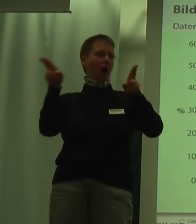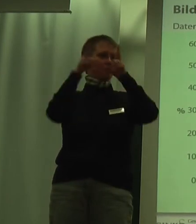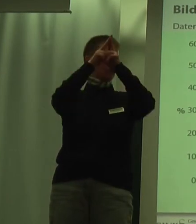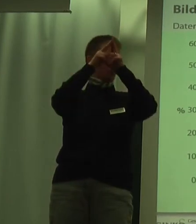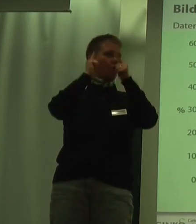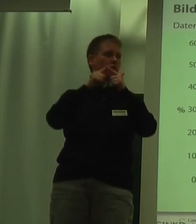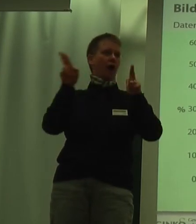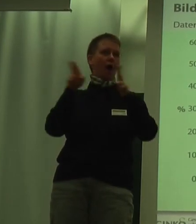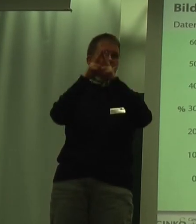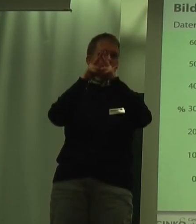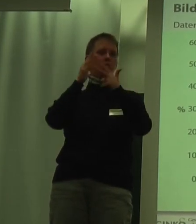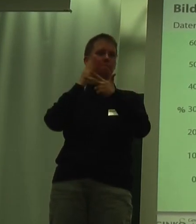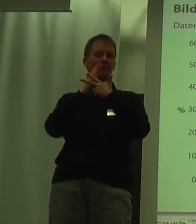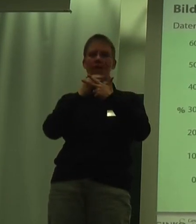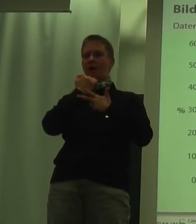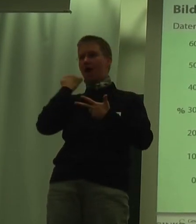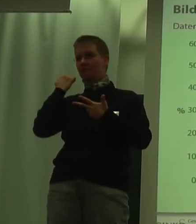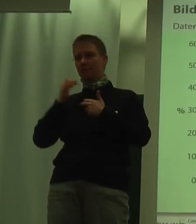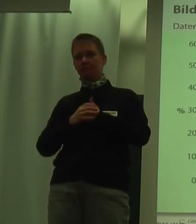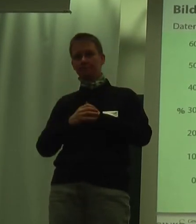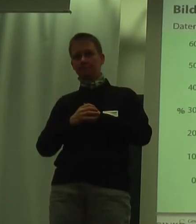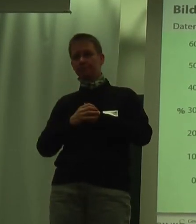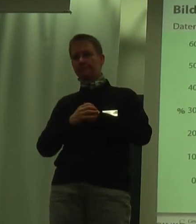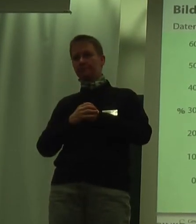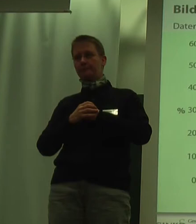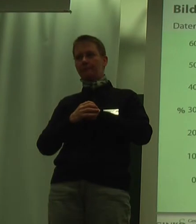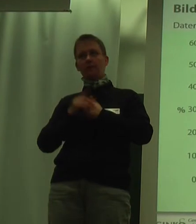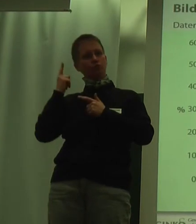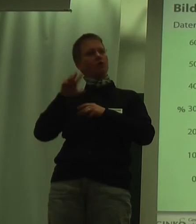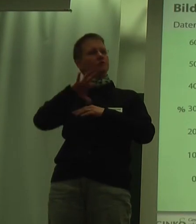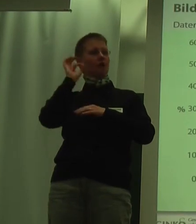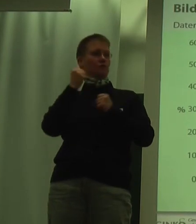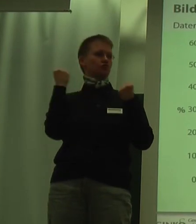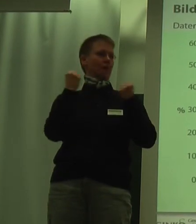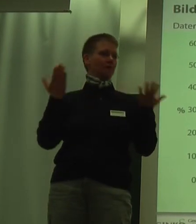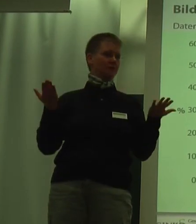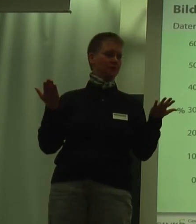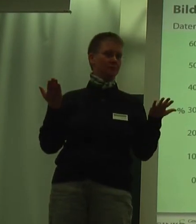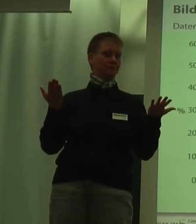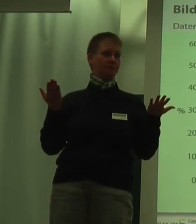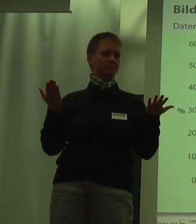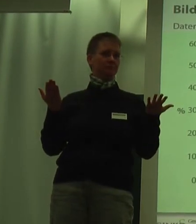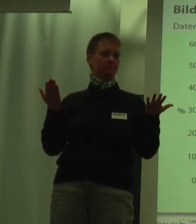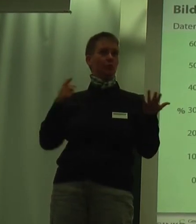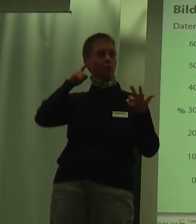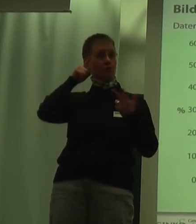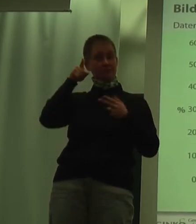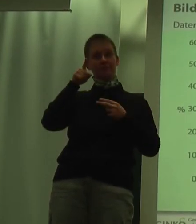Abitur und mittlerer Reife. Das fanden wir schon sehr spannend und ich denke, es lohnt sich diese gute